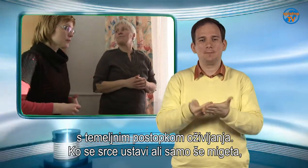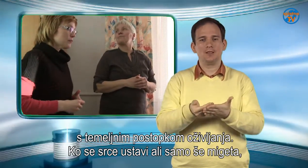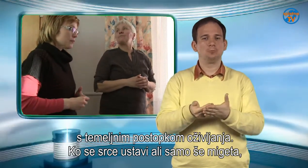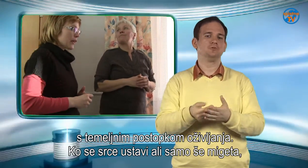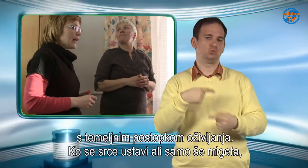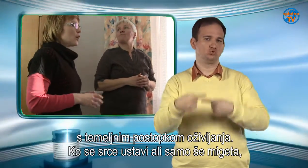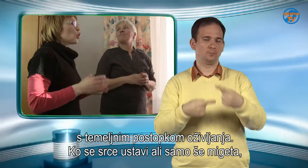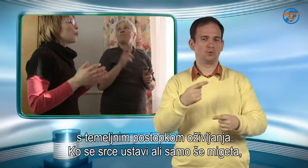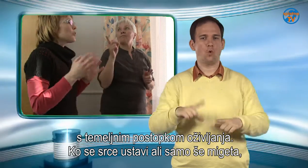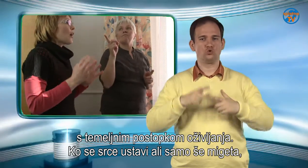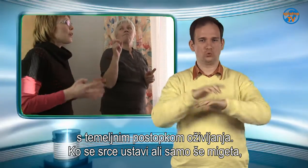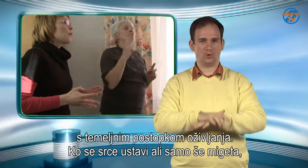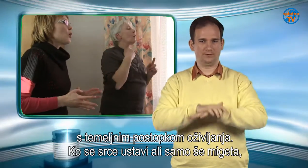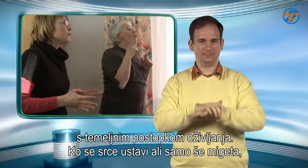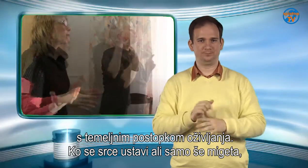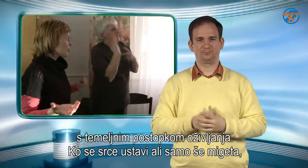oživljanja.